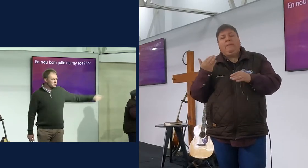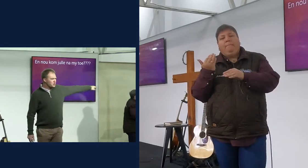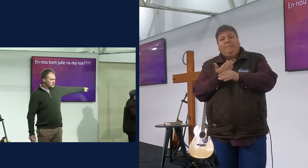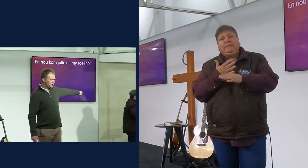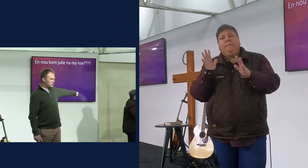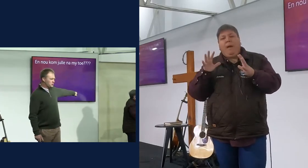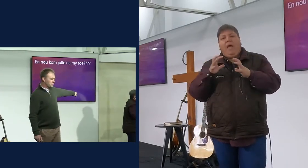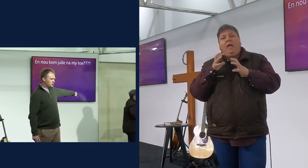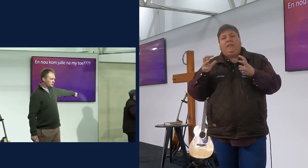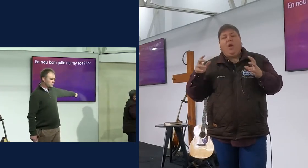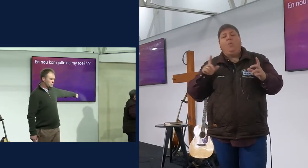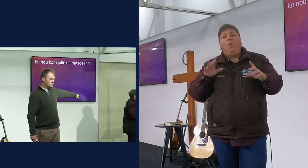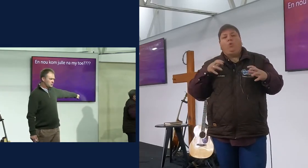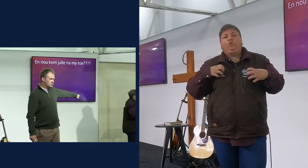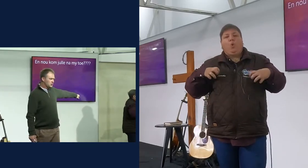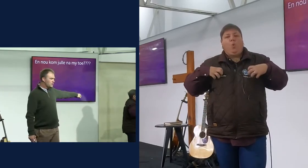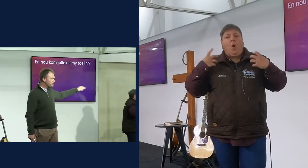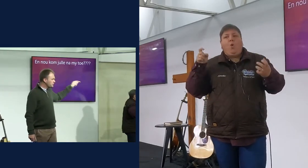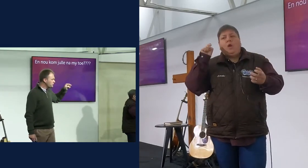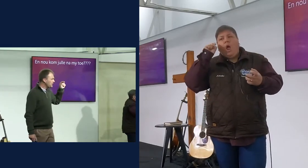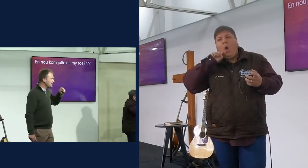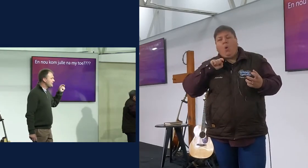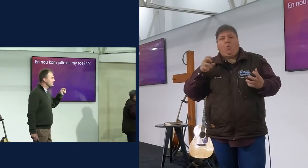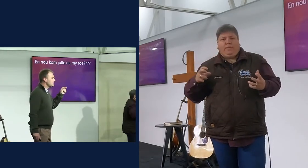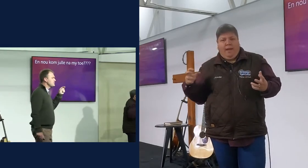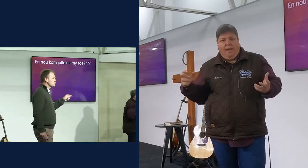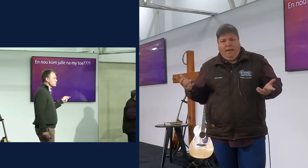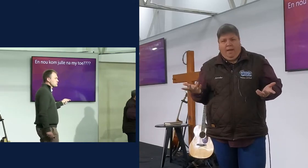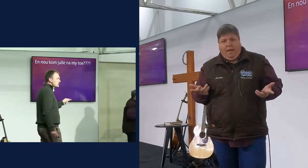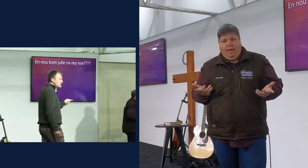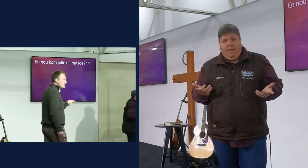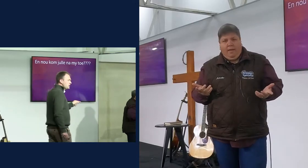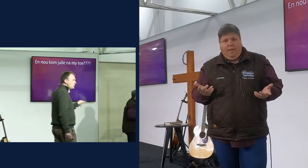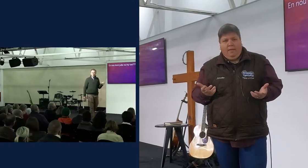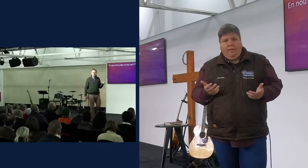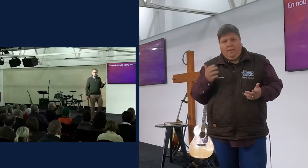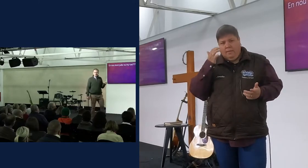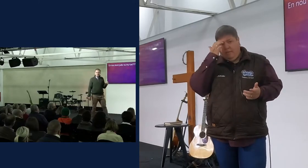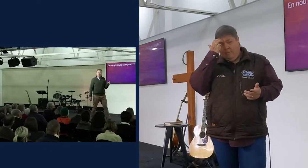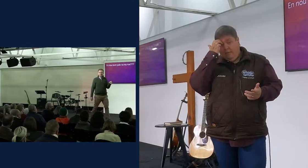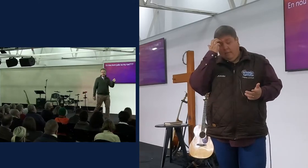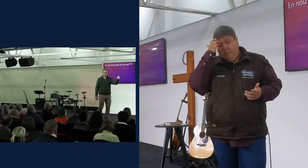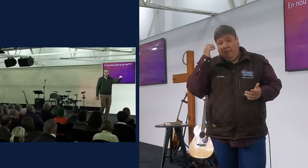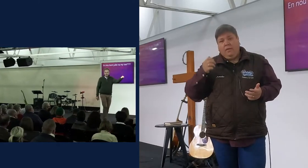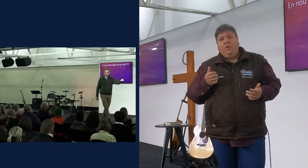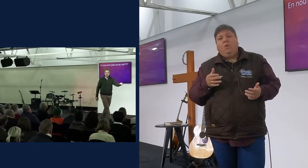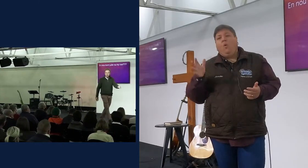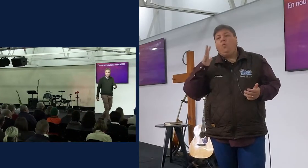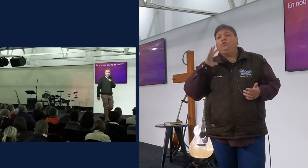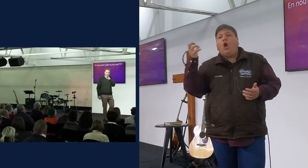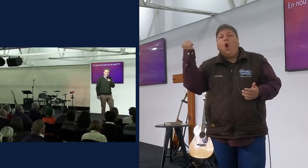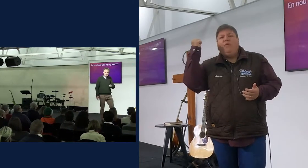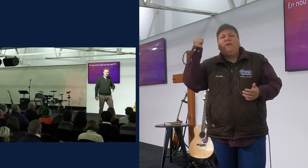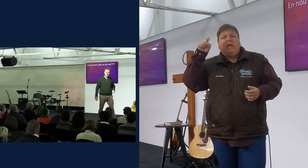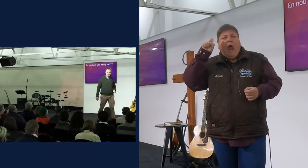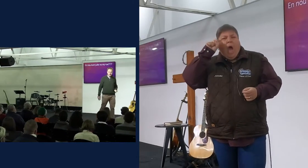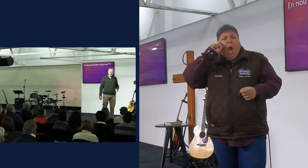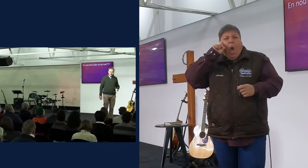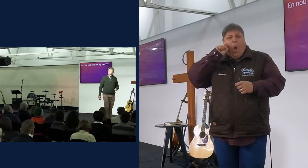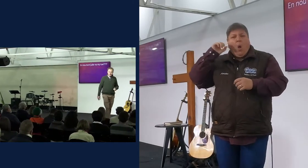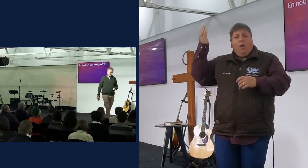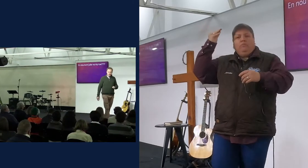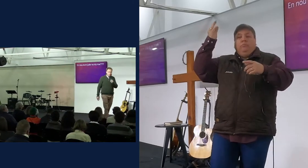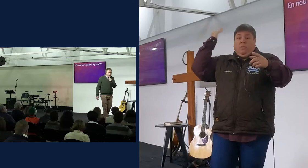omdat ons kwaad is oor ou goed weet julle hoeveel geleentere mis ons omdat ons vasthou in die ou koeie, betek hier